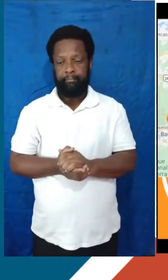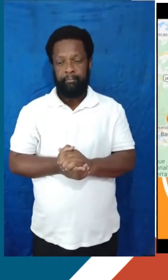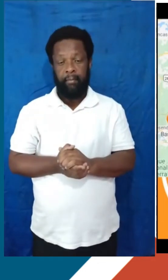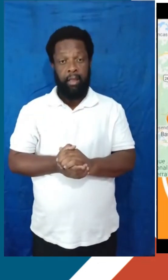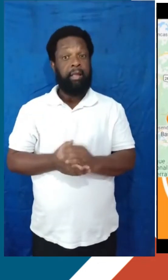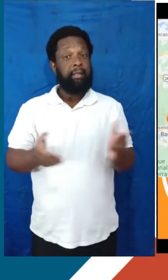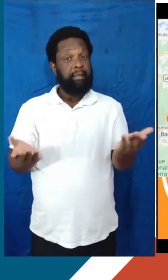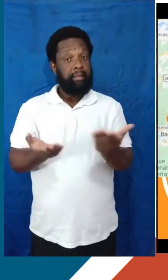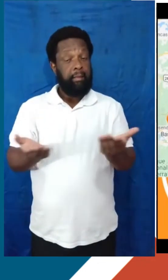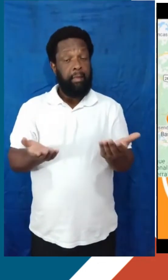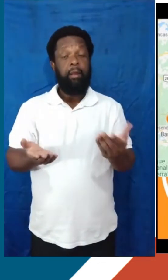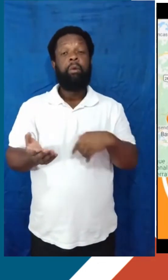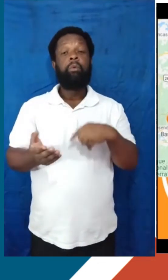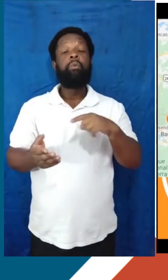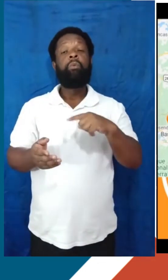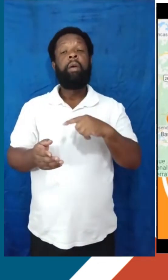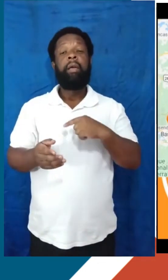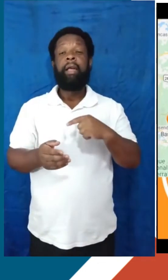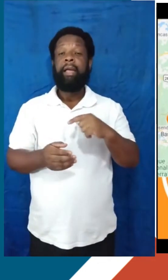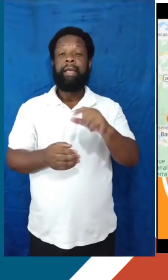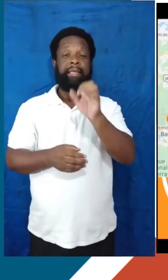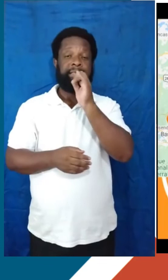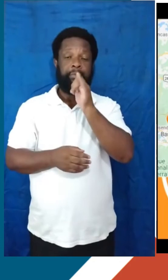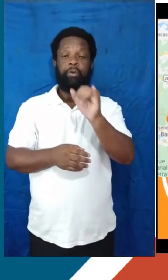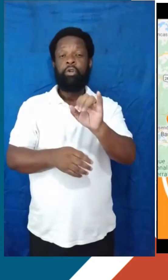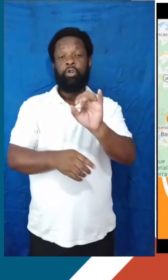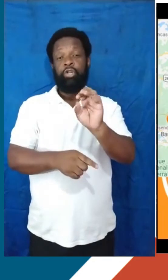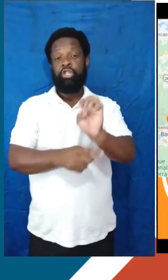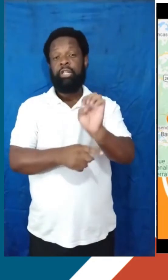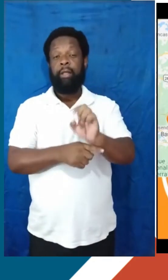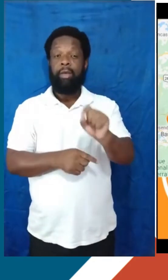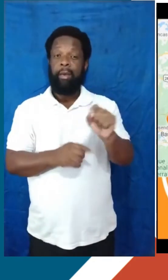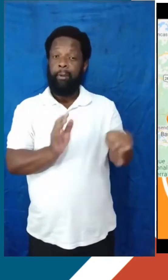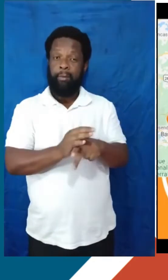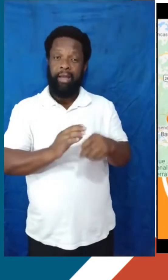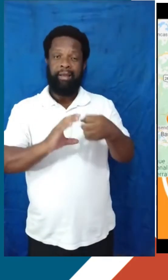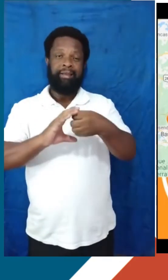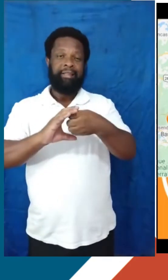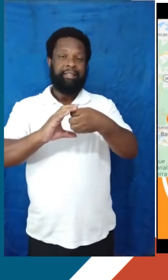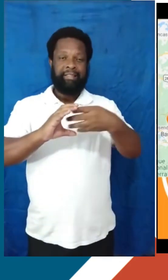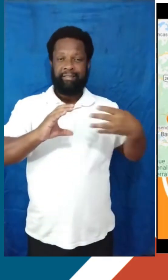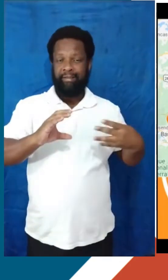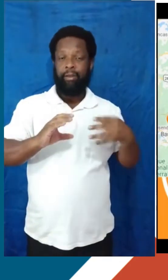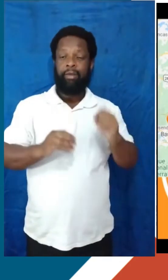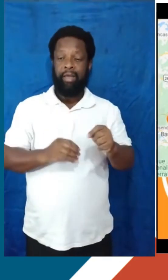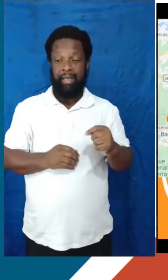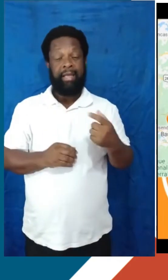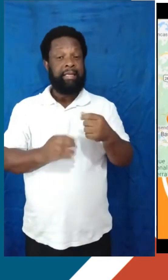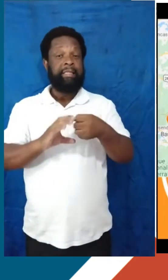E a vai finalizar aqui no exemplo das Universidades Estaduais, através da que é oferecida pela Fundação CCERJ, que é a graduação do